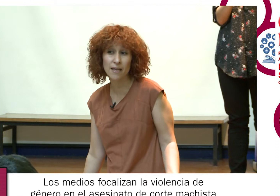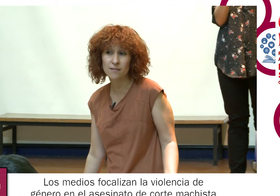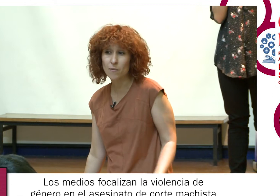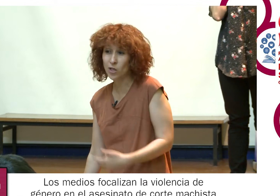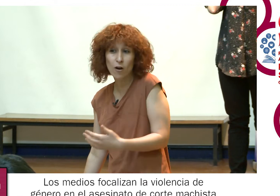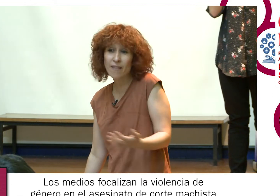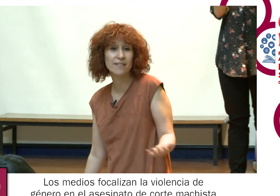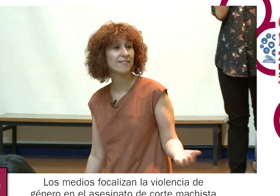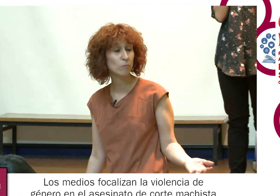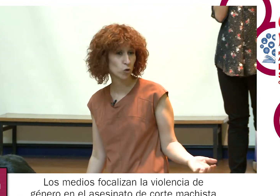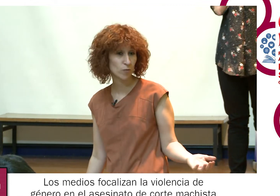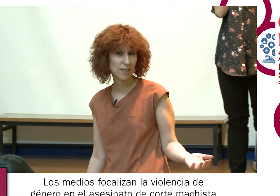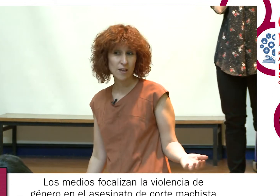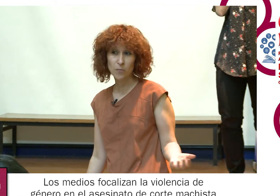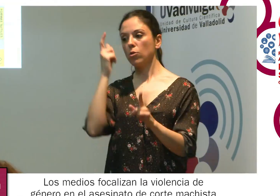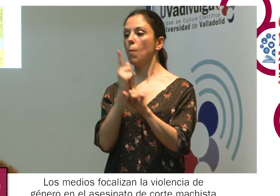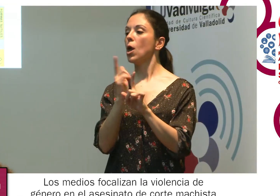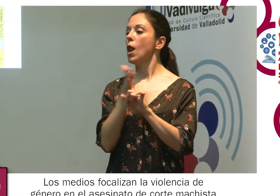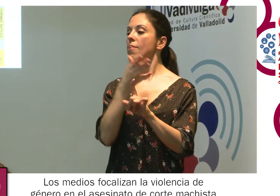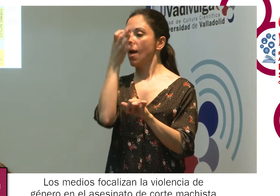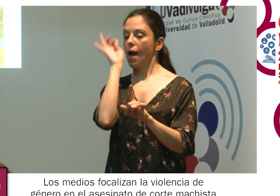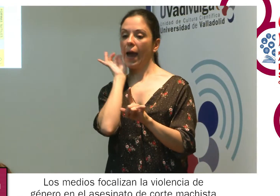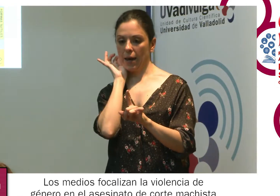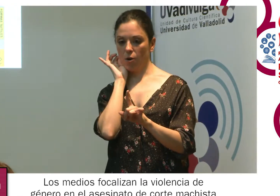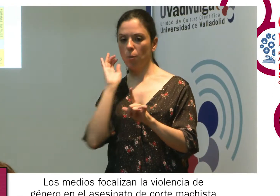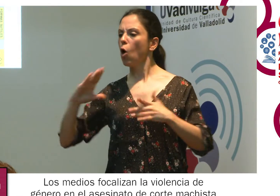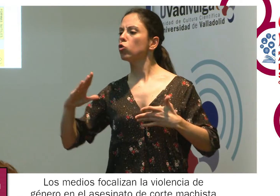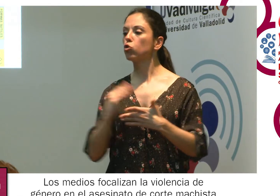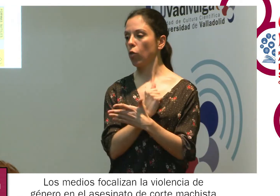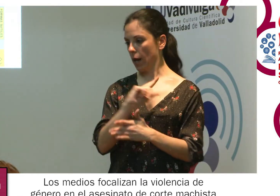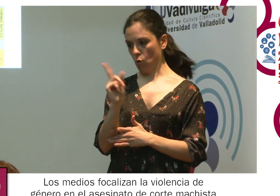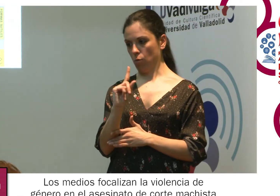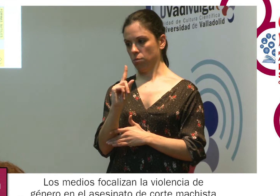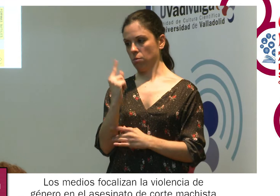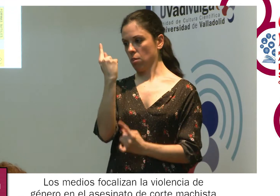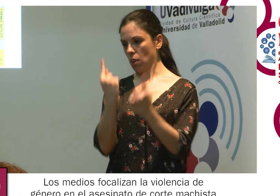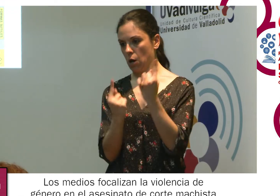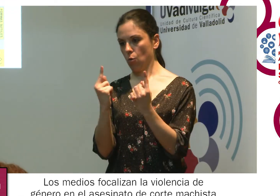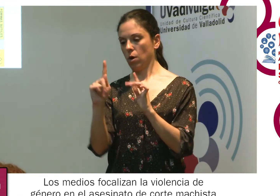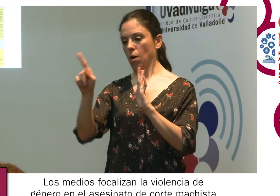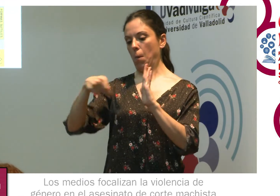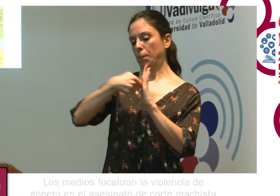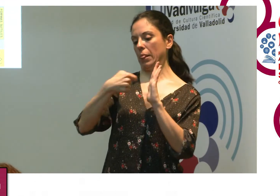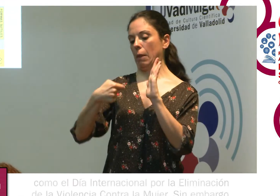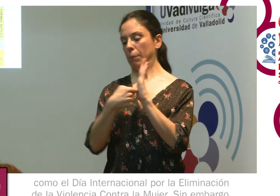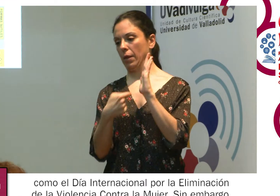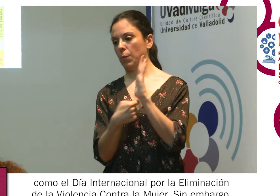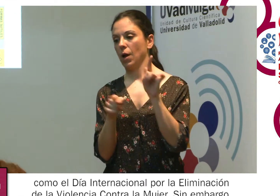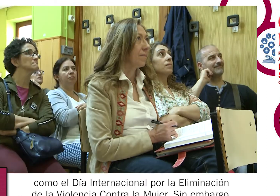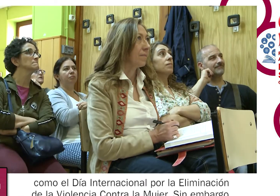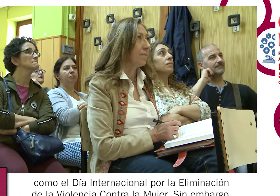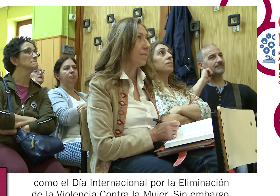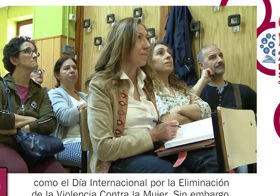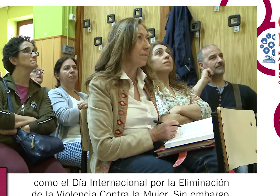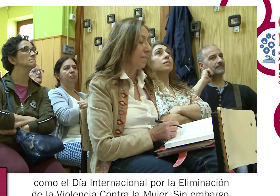Los medios focalizan la violencia de género en el asesinato de corte machista de mujeres... ...o la conmemoración de fechas como el Día